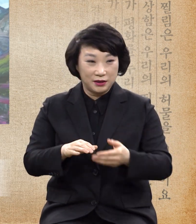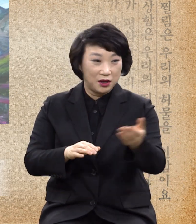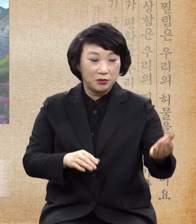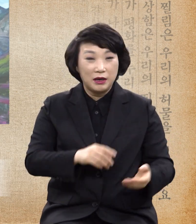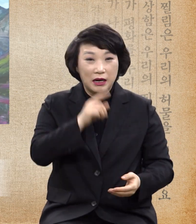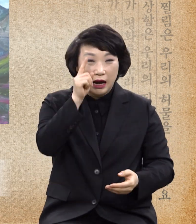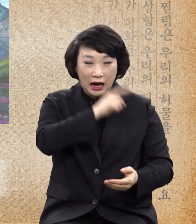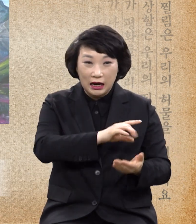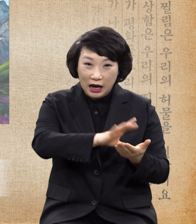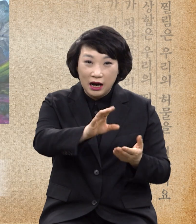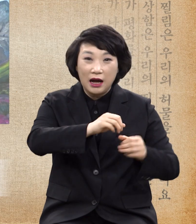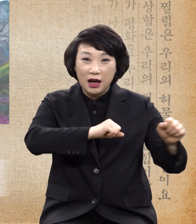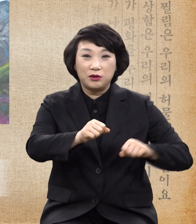행동도 치료받아야 되고